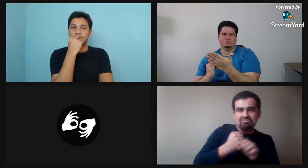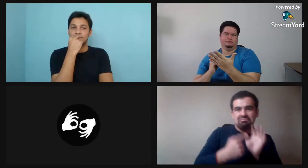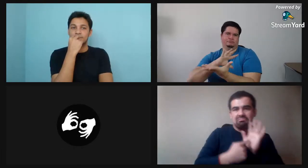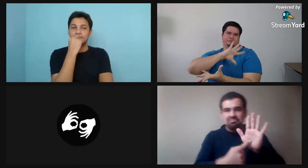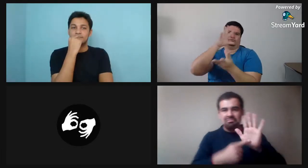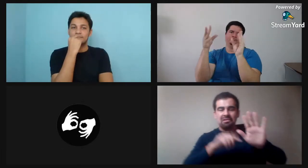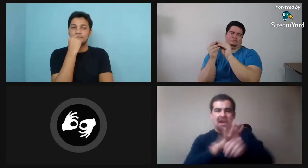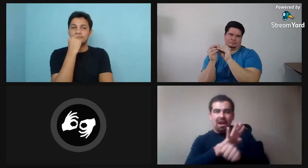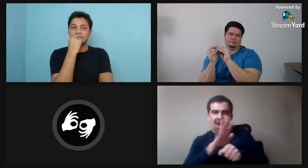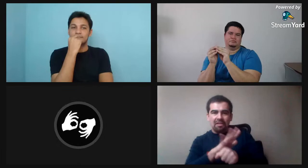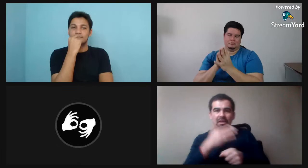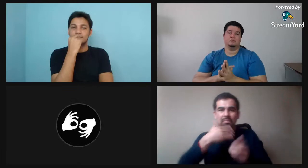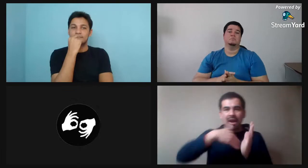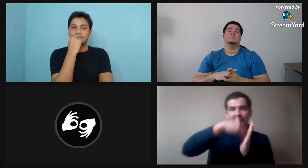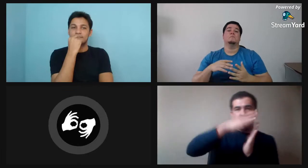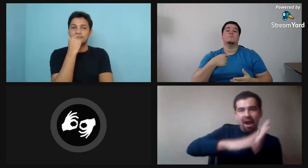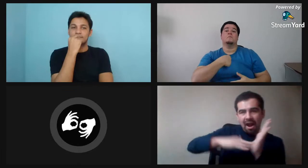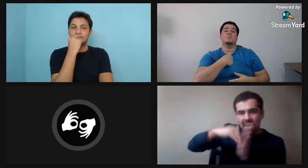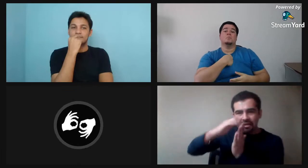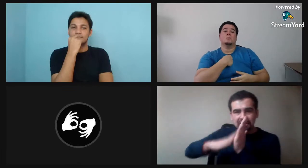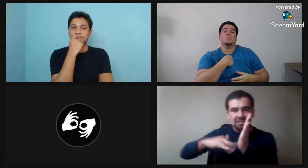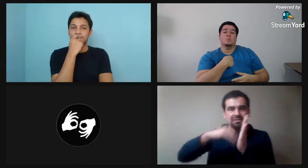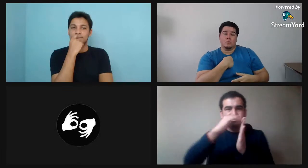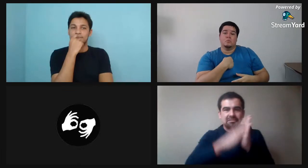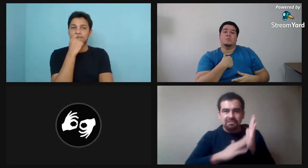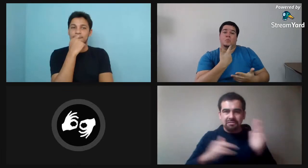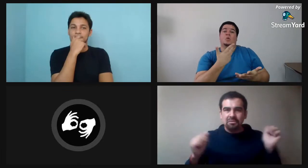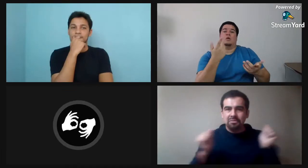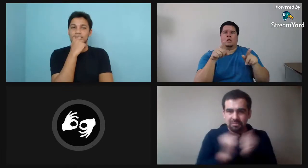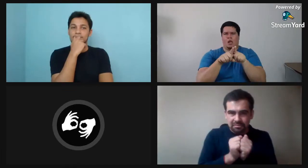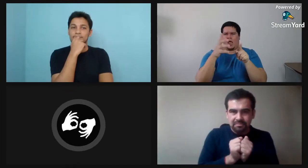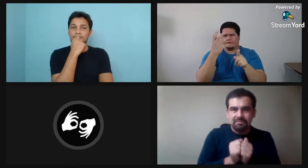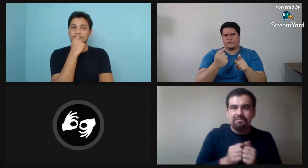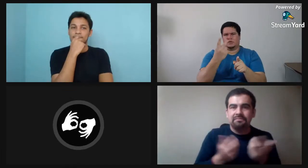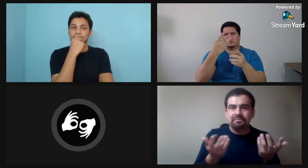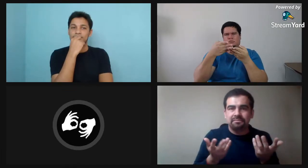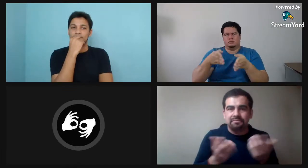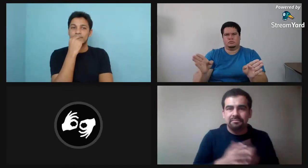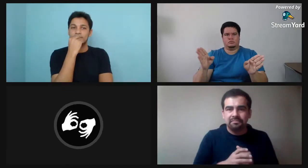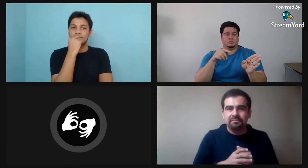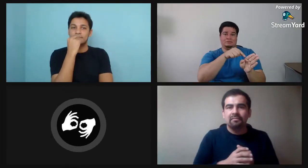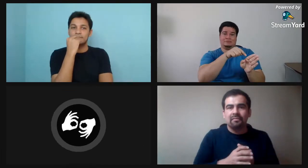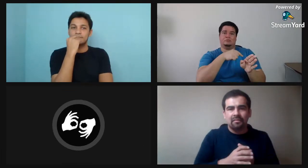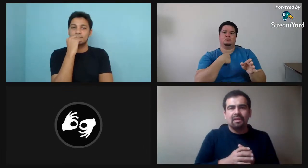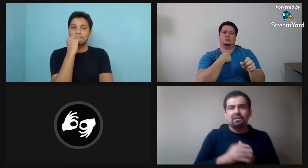y luego yo empecé a hacer representaciones a través de este todo el vernáculo visual